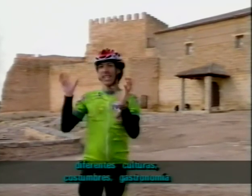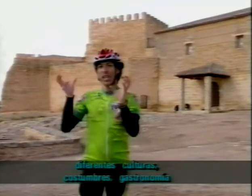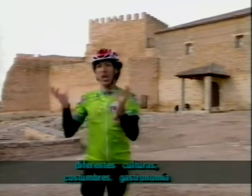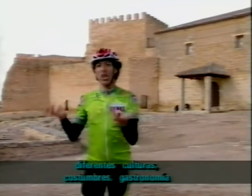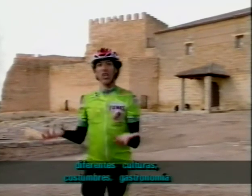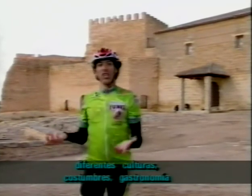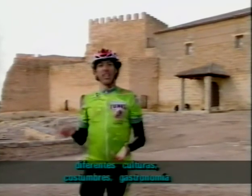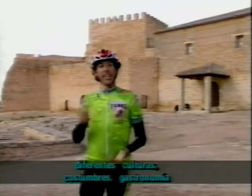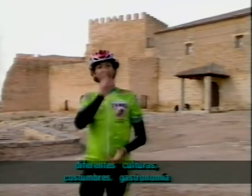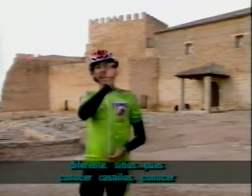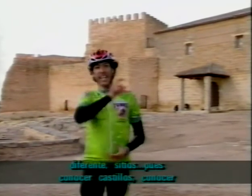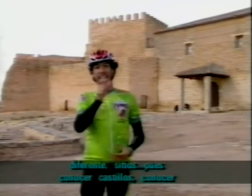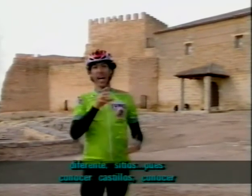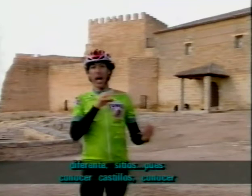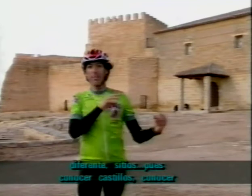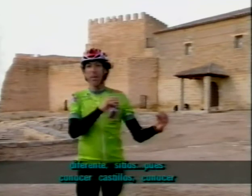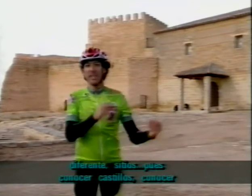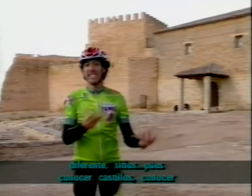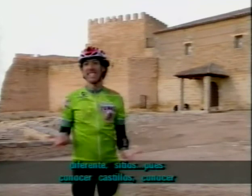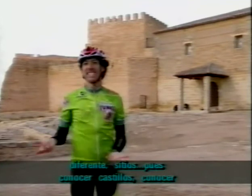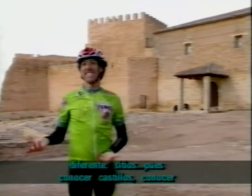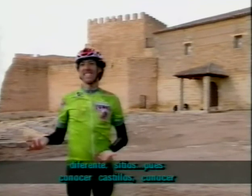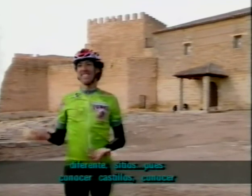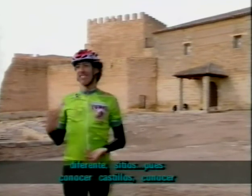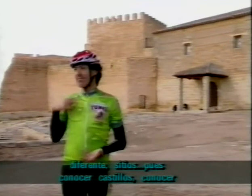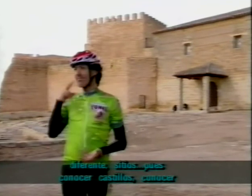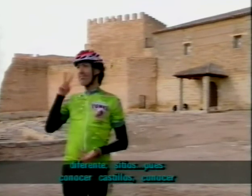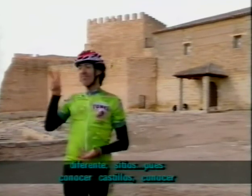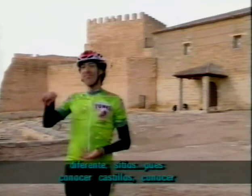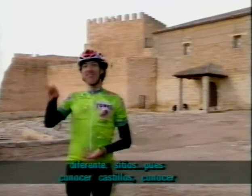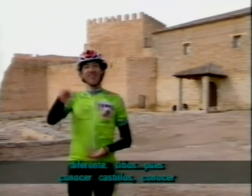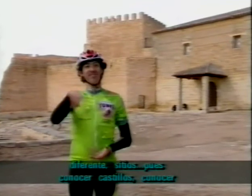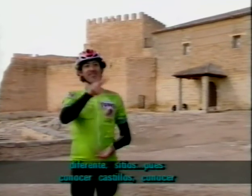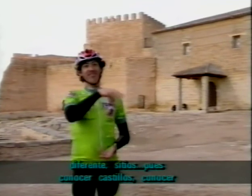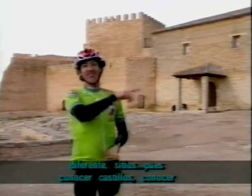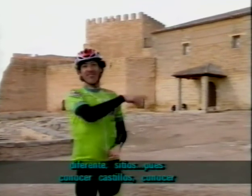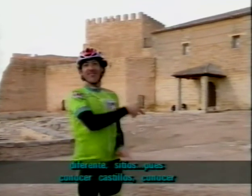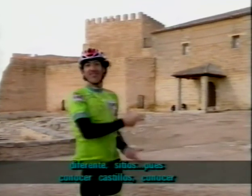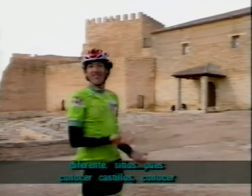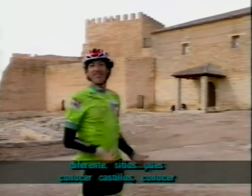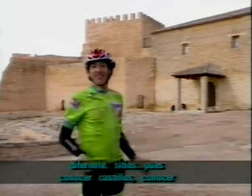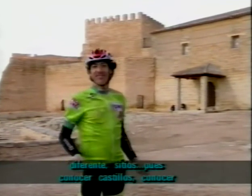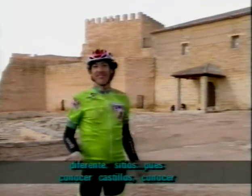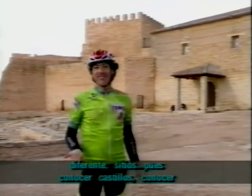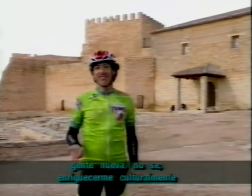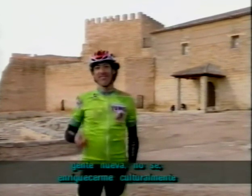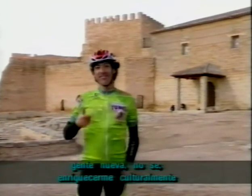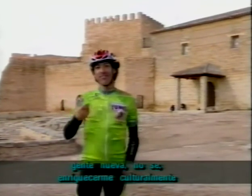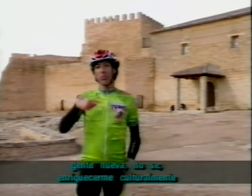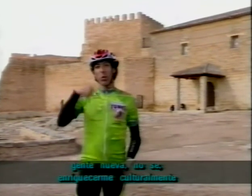gastronomía de diferentes sitios. Conocer castillos, conocer gente nueva.